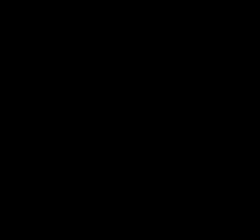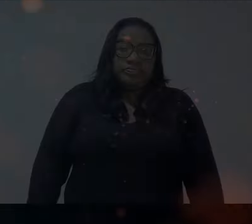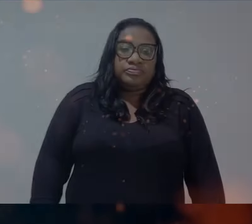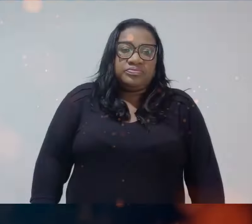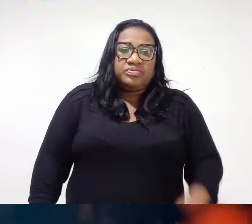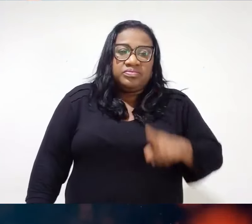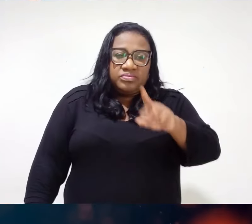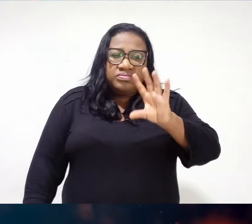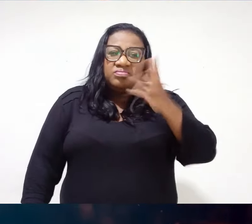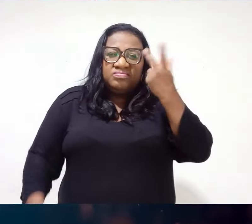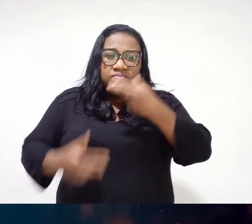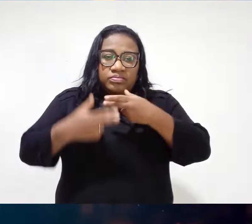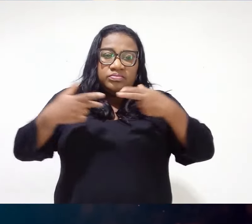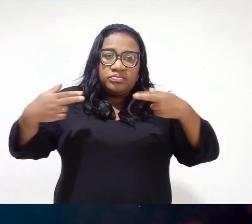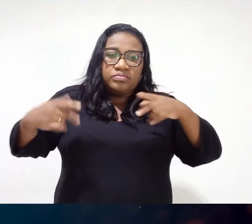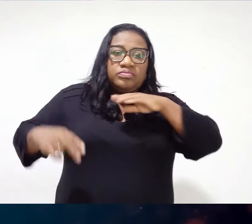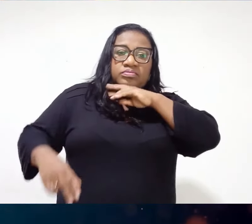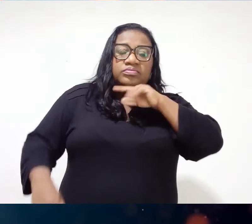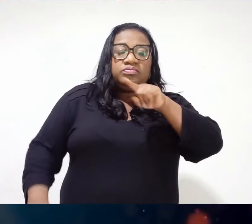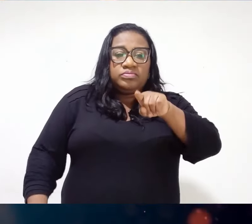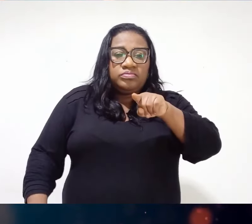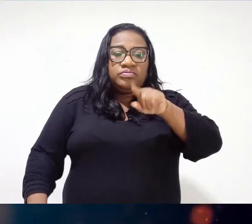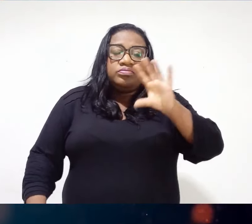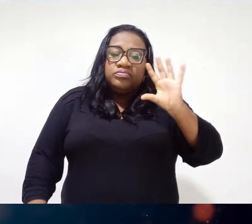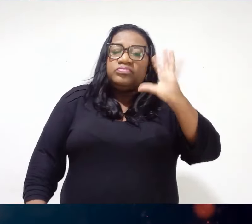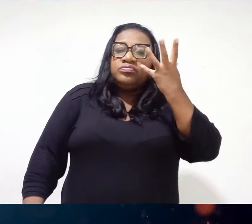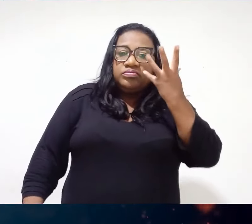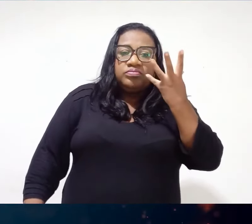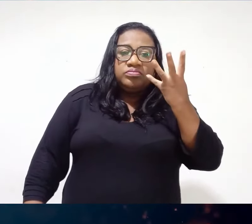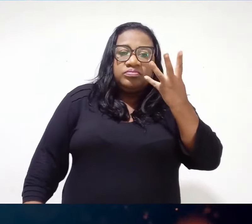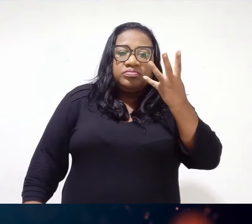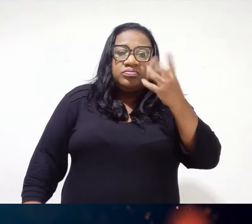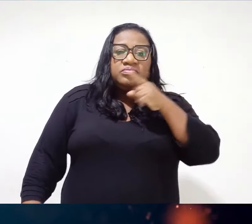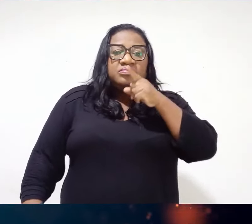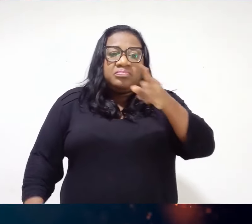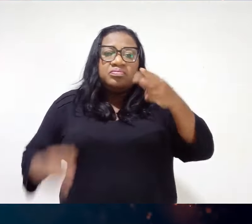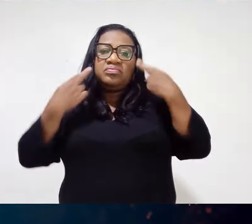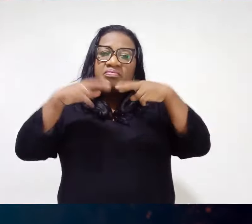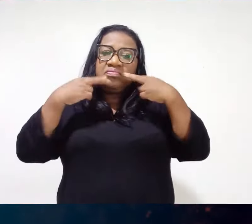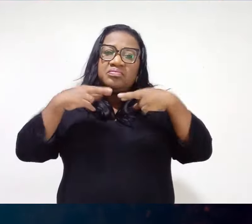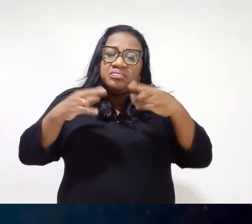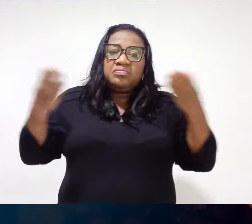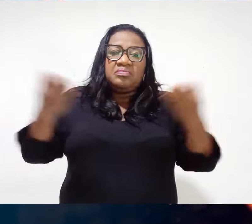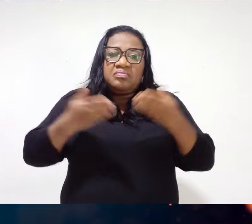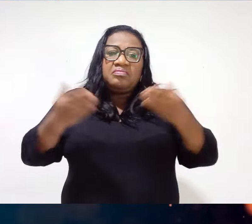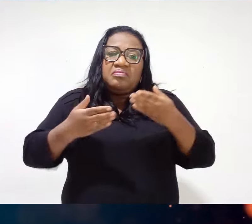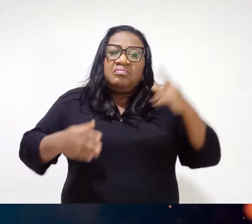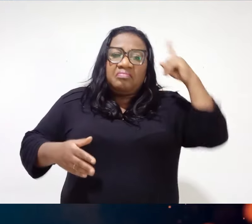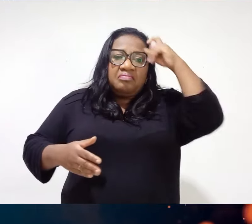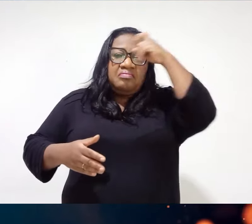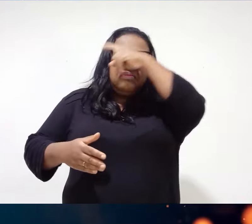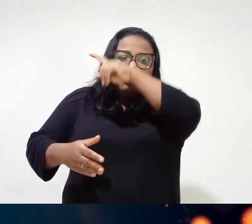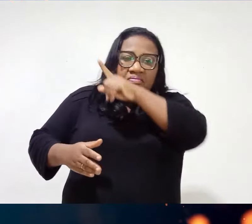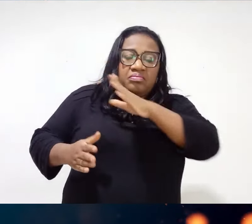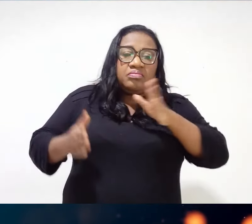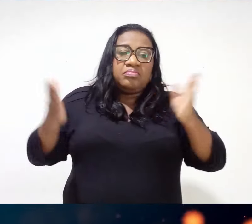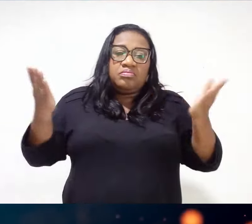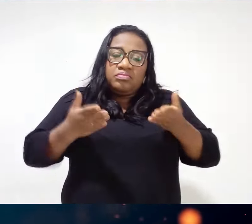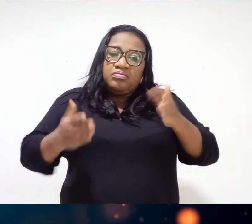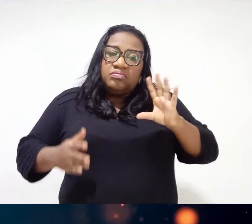Você acha que as coisas estão ruins pra você? Você acha? Você que reclamou hoje, ah, então aguento mais, você acha que tá ruim pra você?